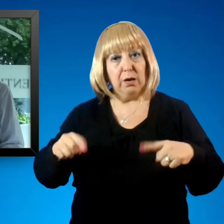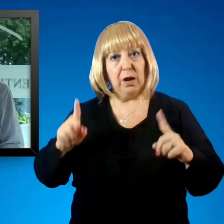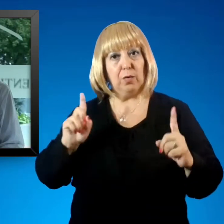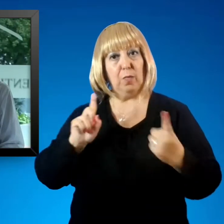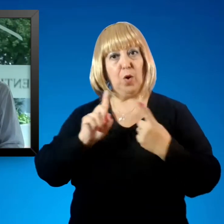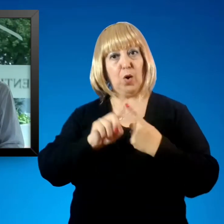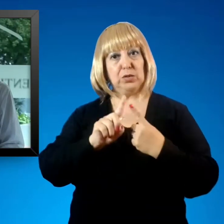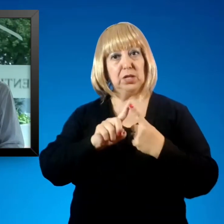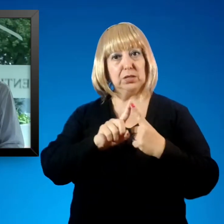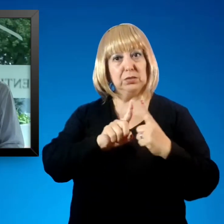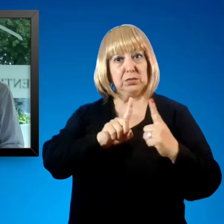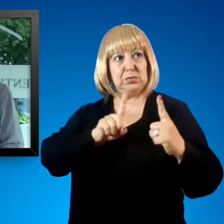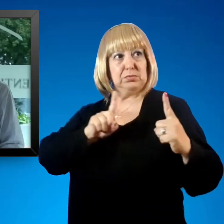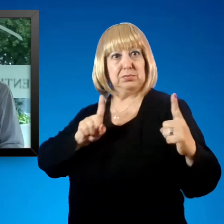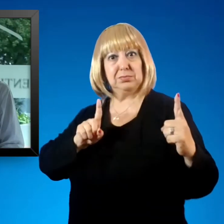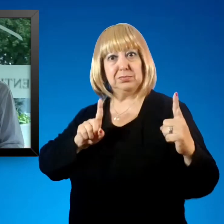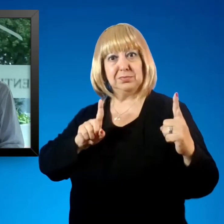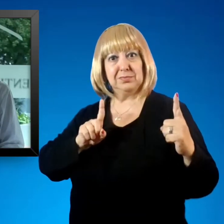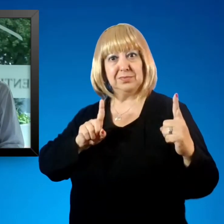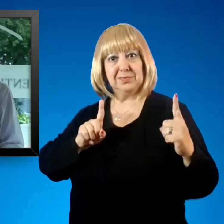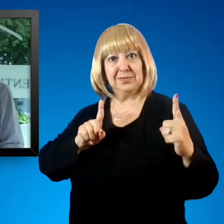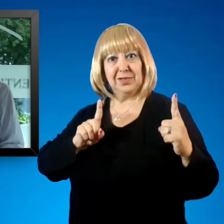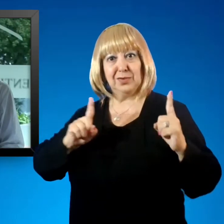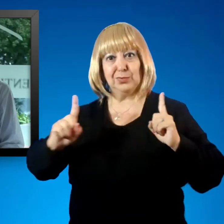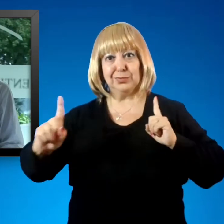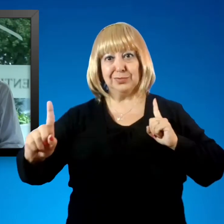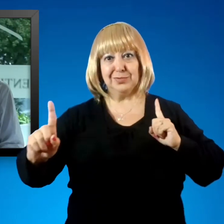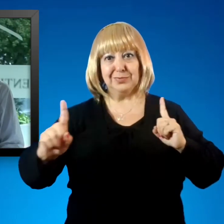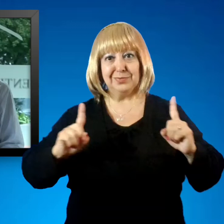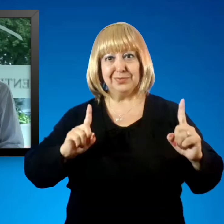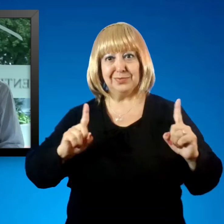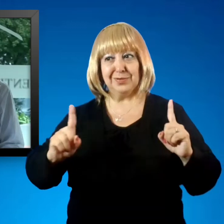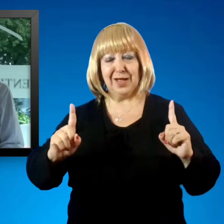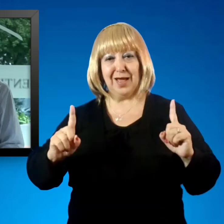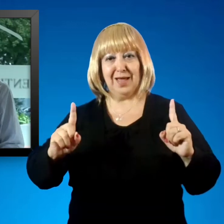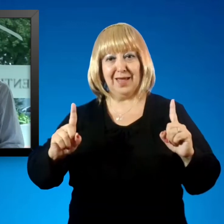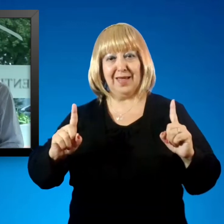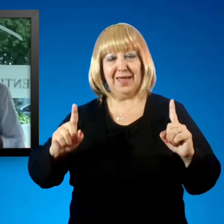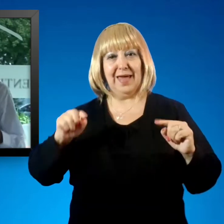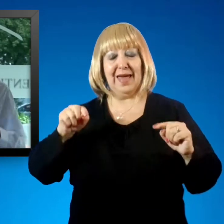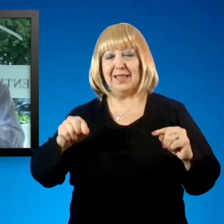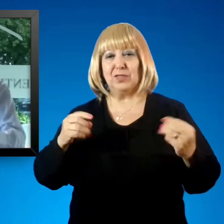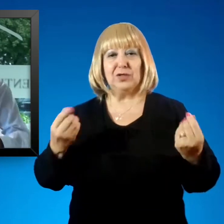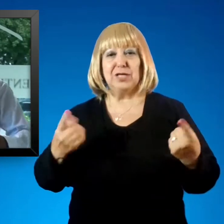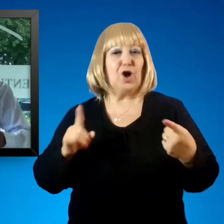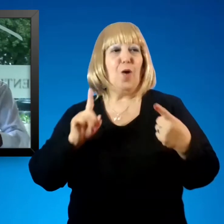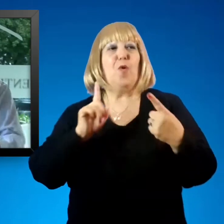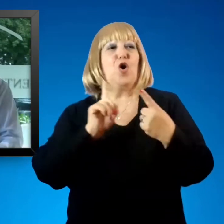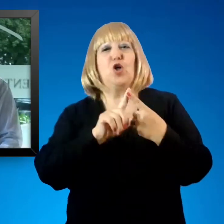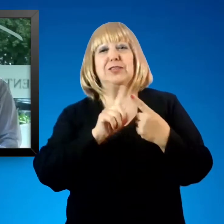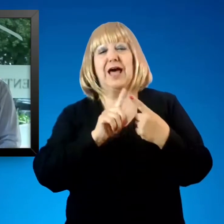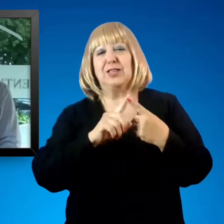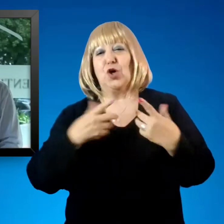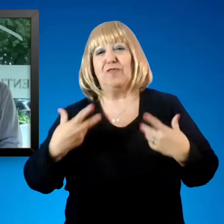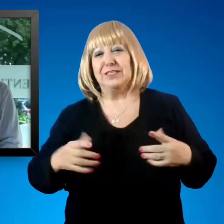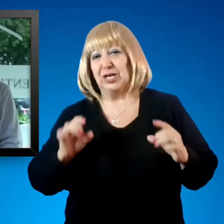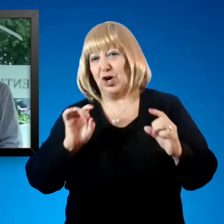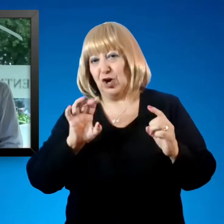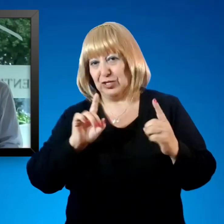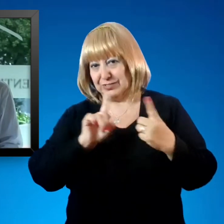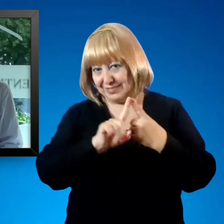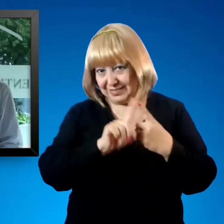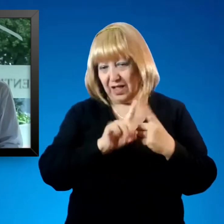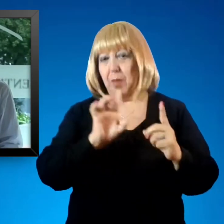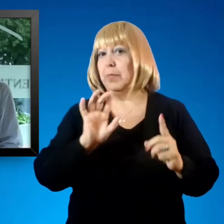promoviendo la restricción social en términos de contacto físico, pero